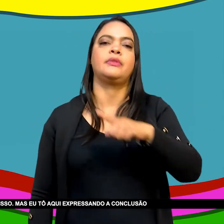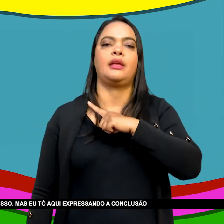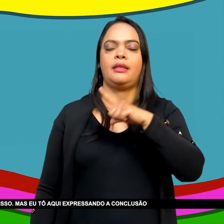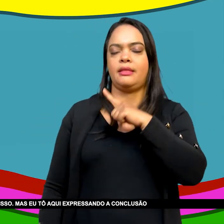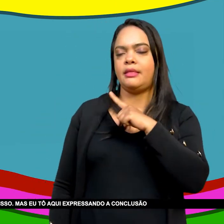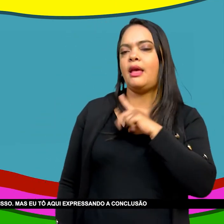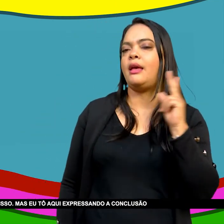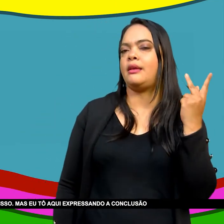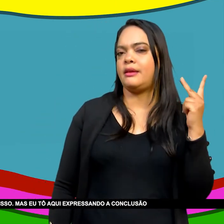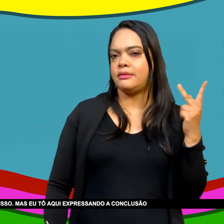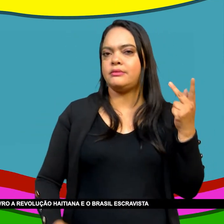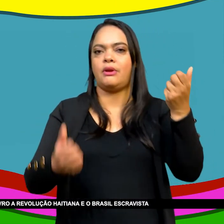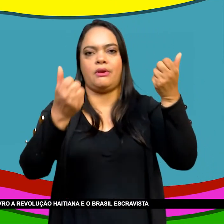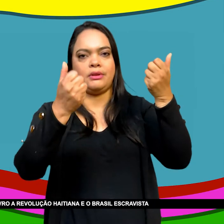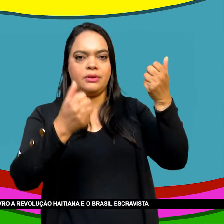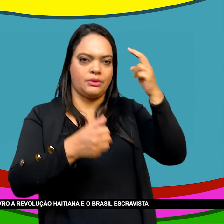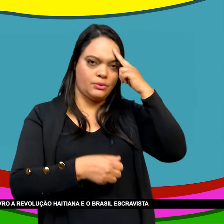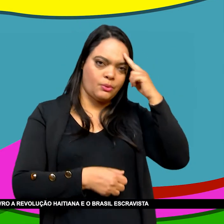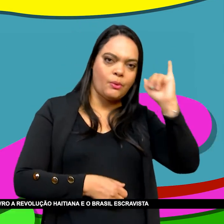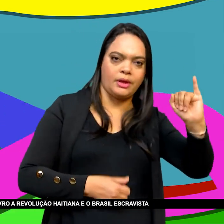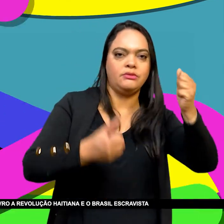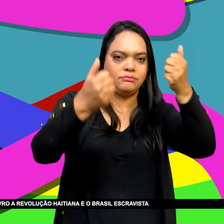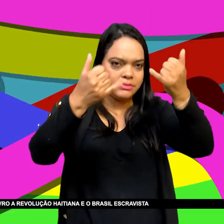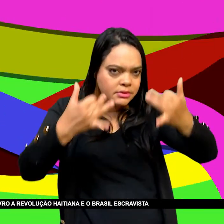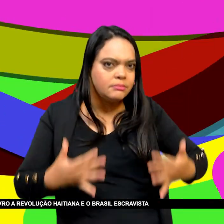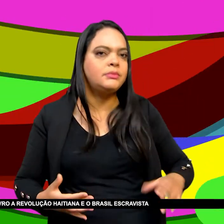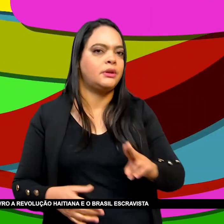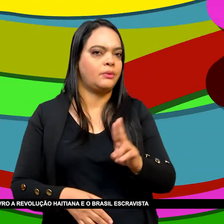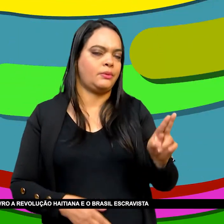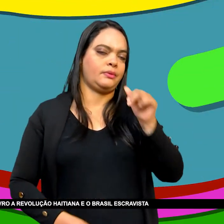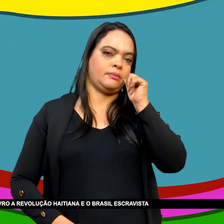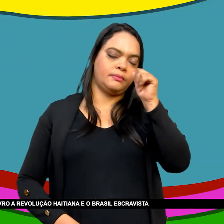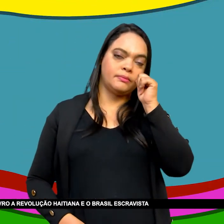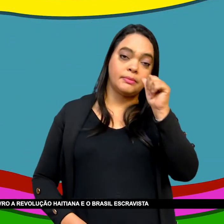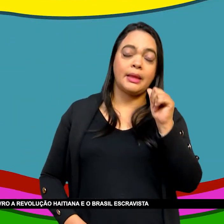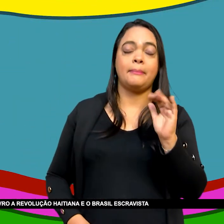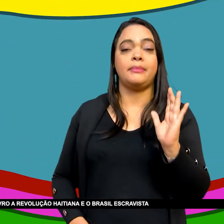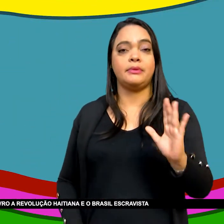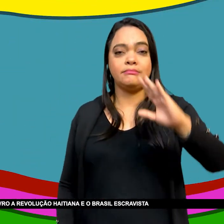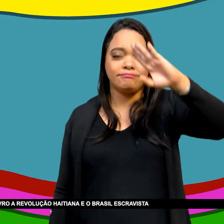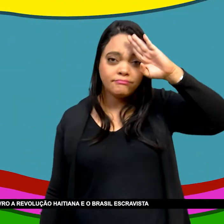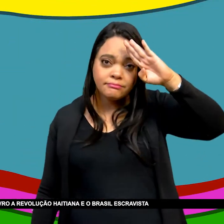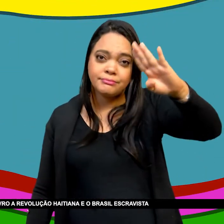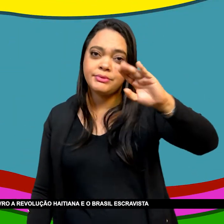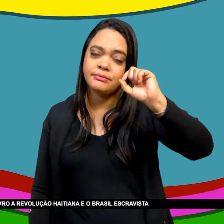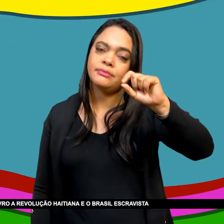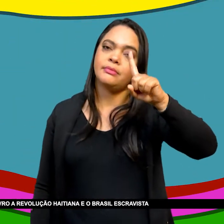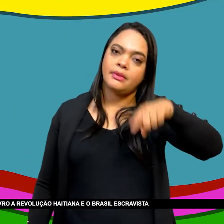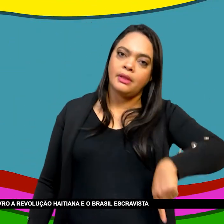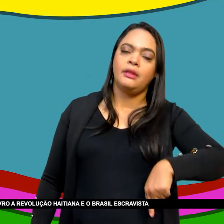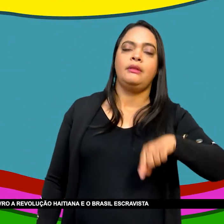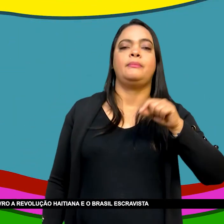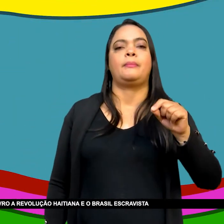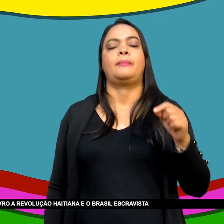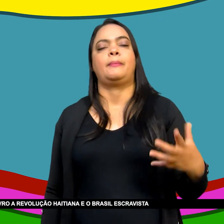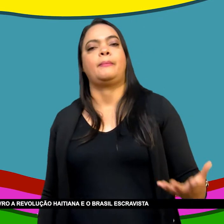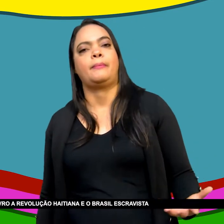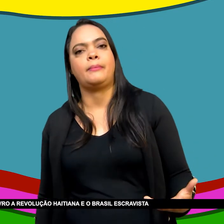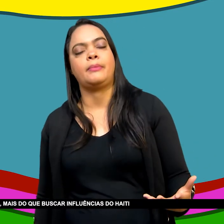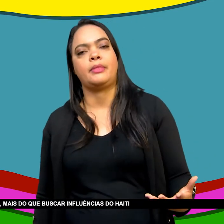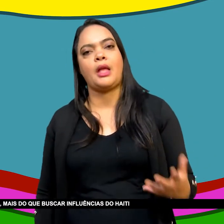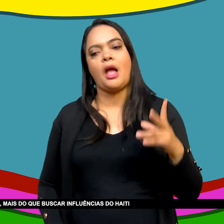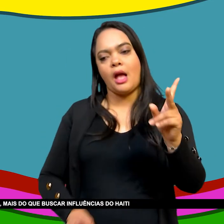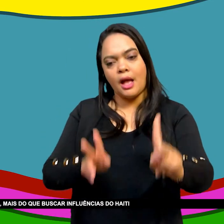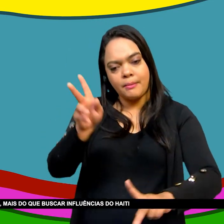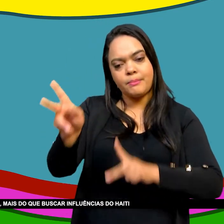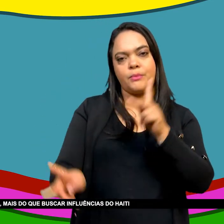A conclusão Que eu cheguei A partir dos meus estudos No seu livro A Revolução Haitiana E o Brasil Escravista